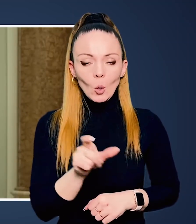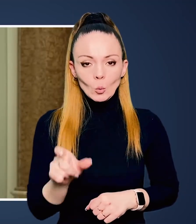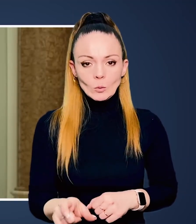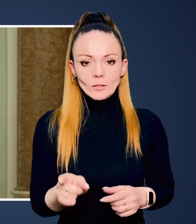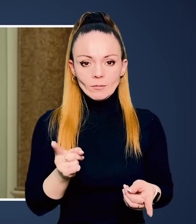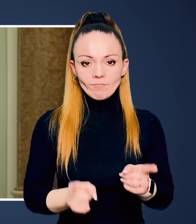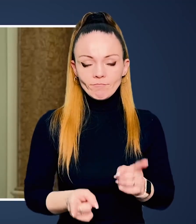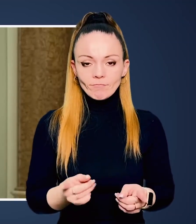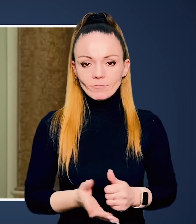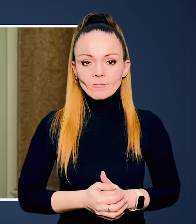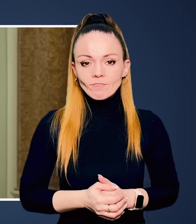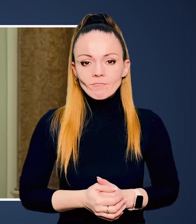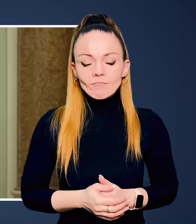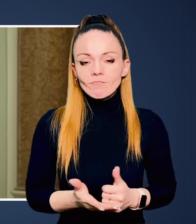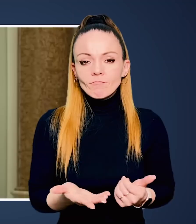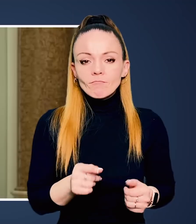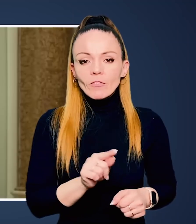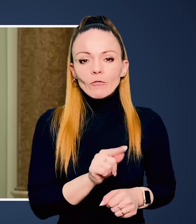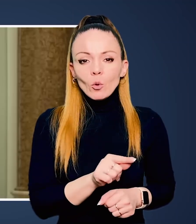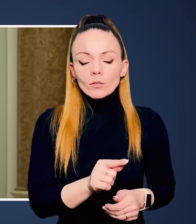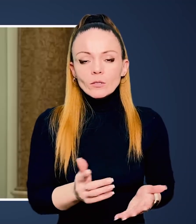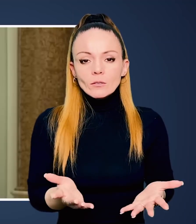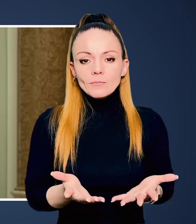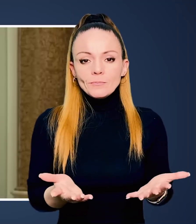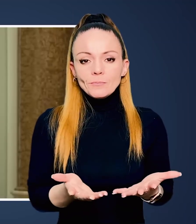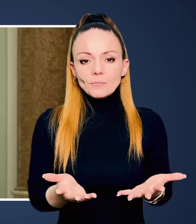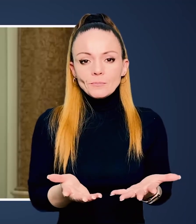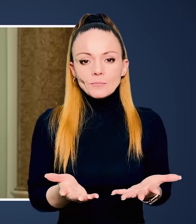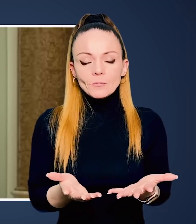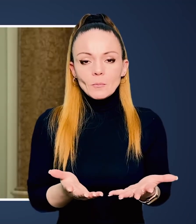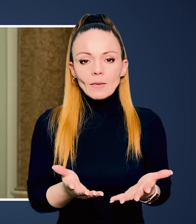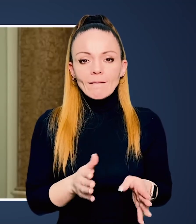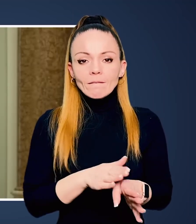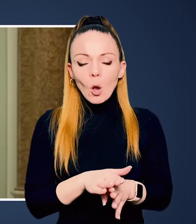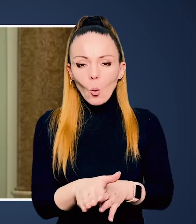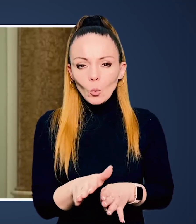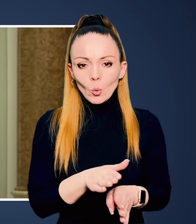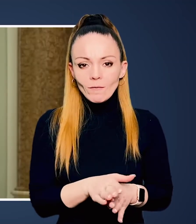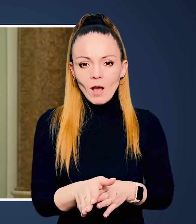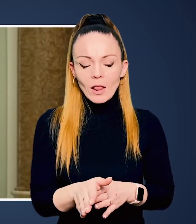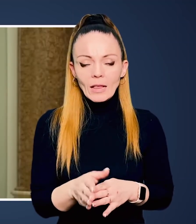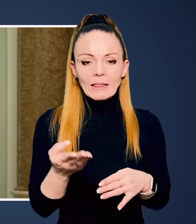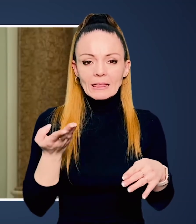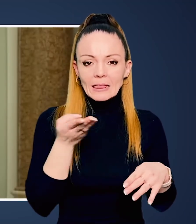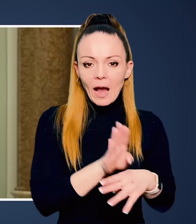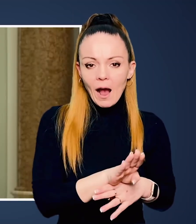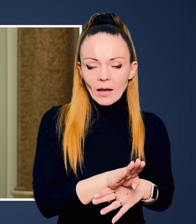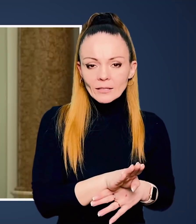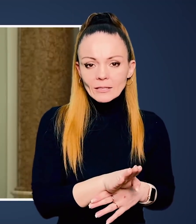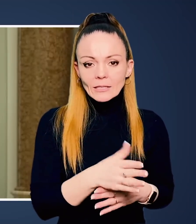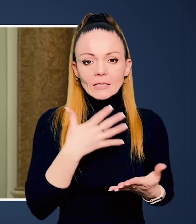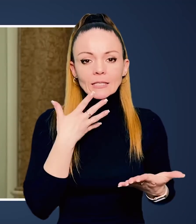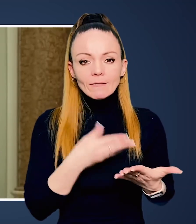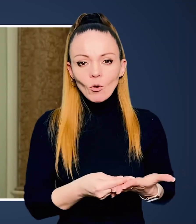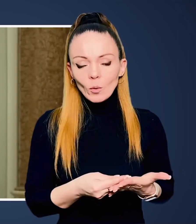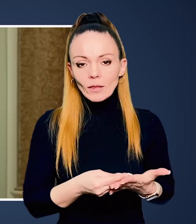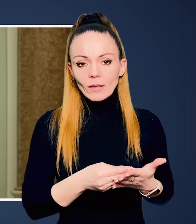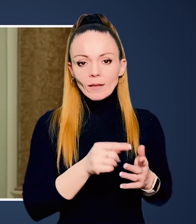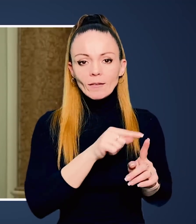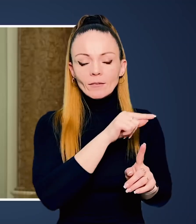зомбі, а не людські істоти. Вони виконували